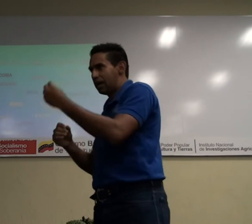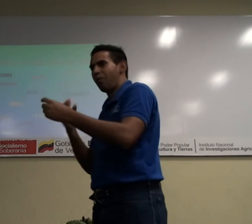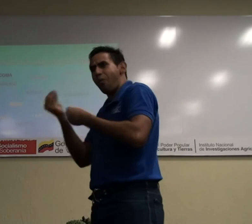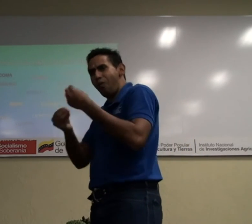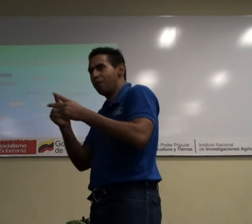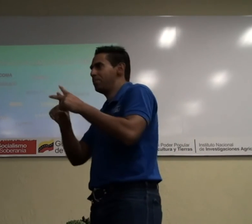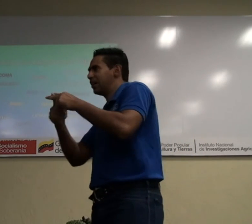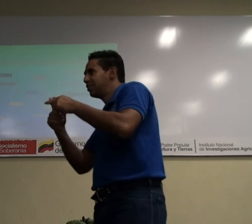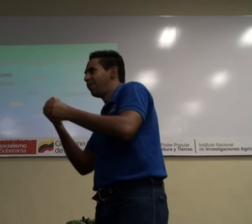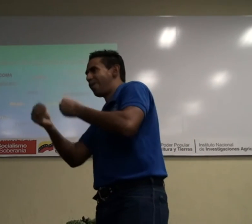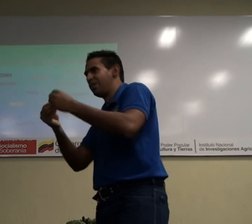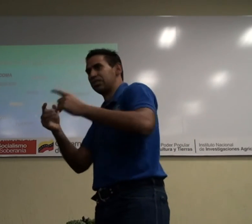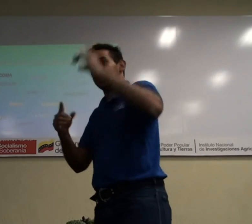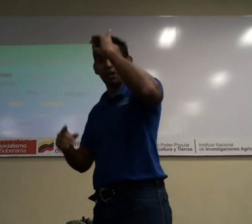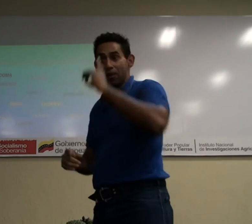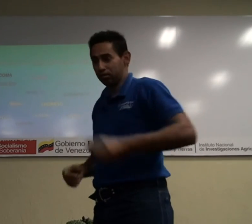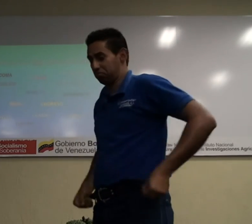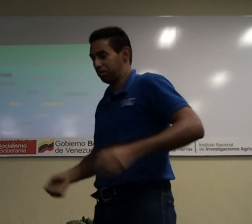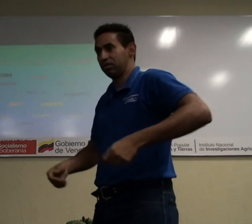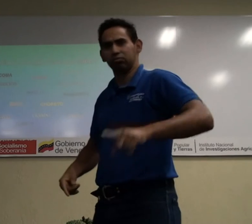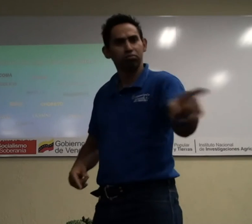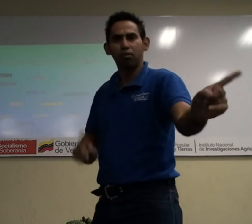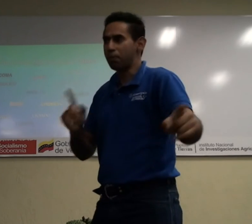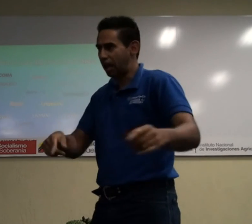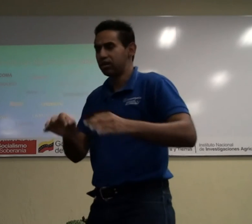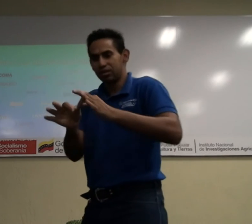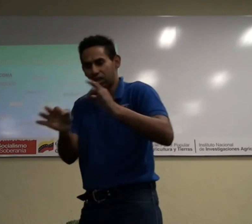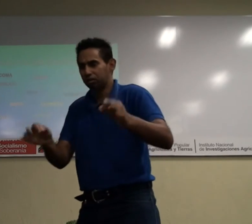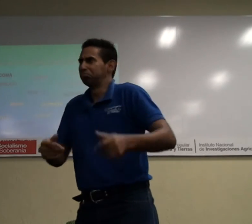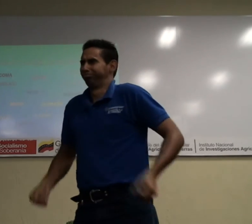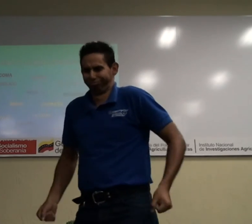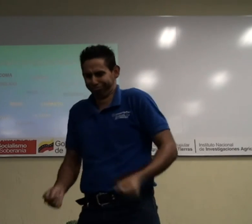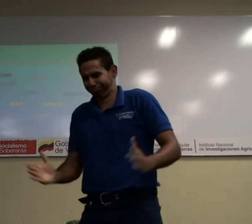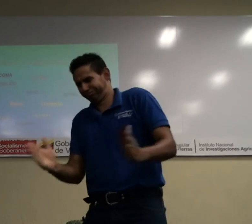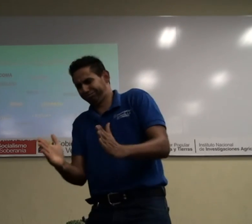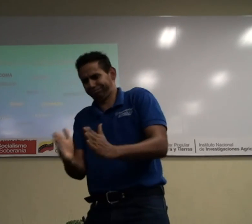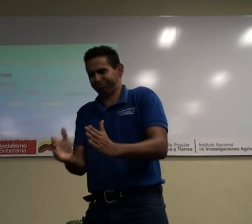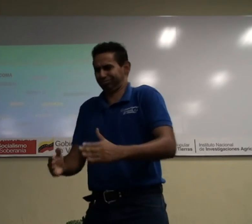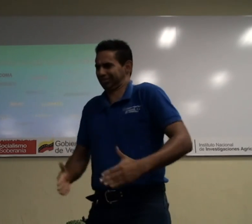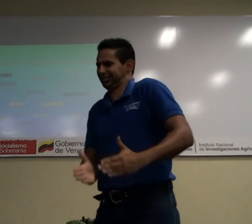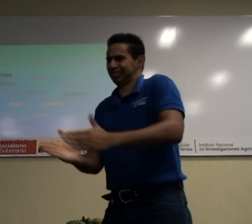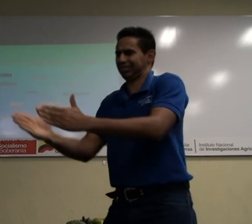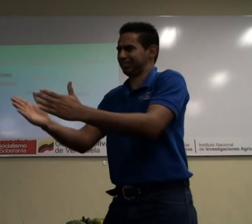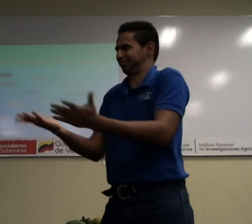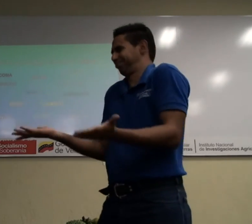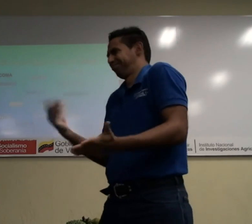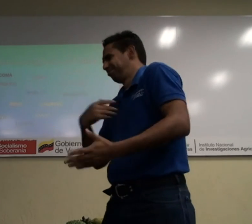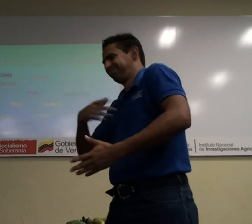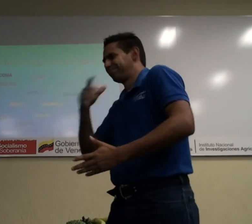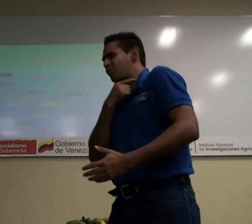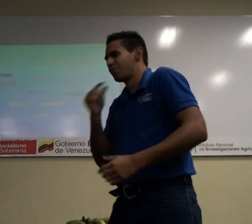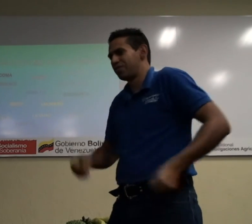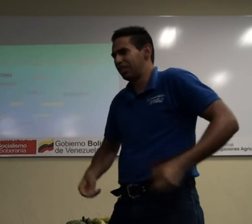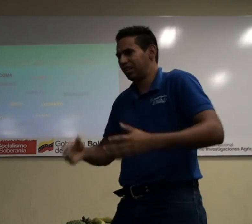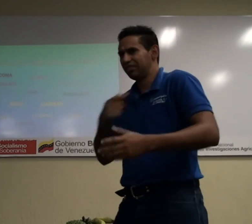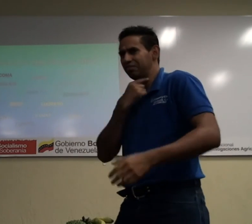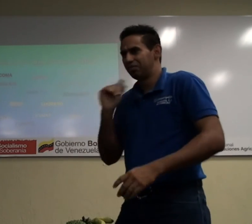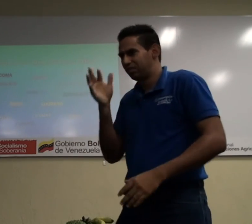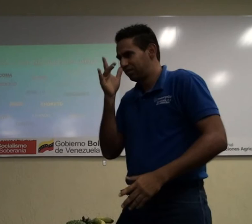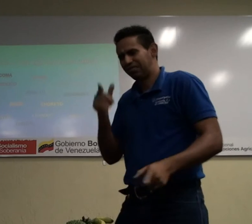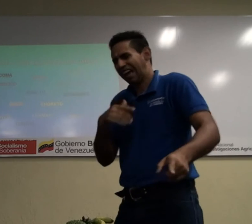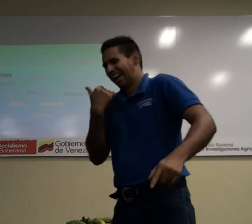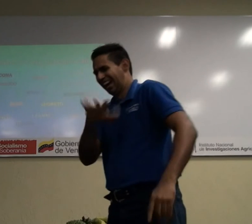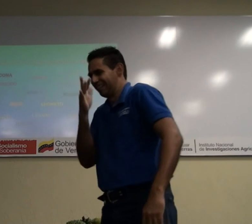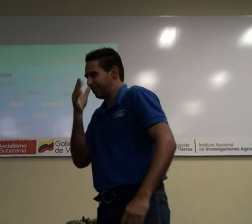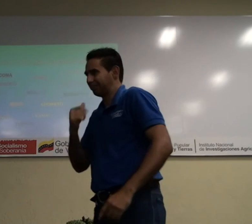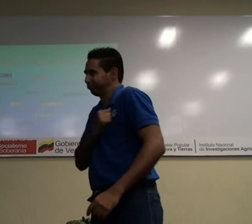la comunidad de nosotros. Entonces, se le explica en talleres, a las personas con discapacidad, mira, hay una persona con discapacidad, físico-motor, ¿verdad? Y no